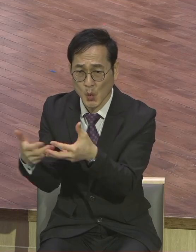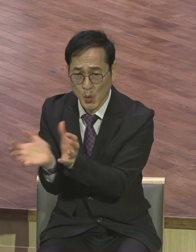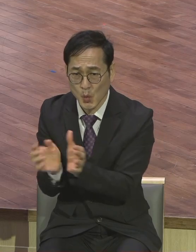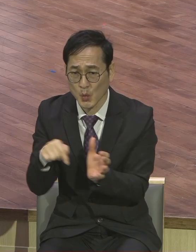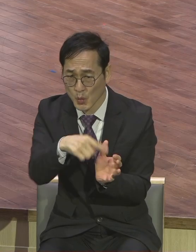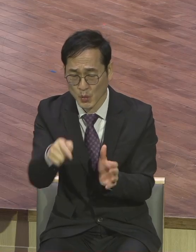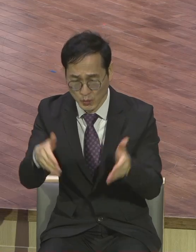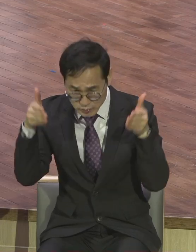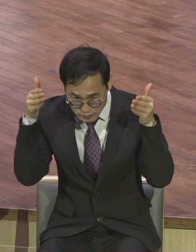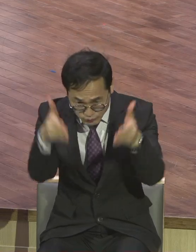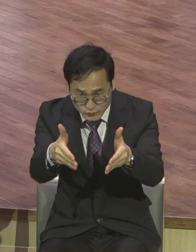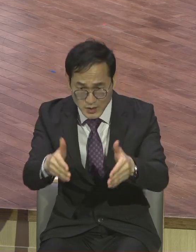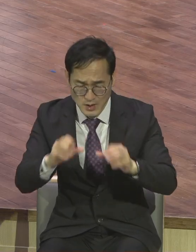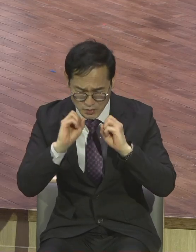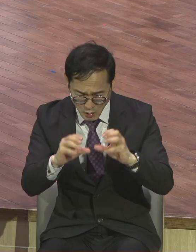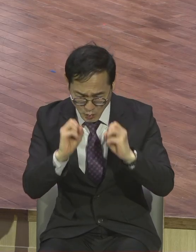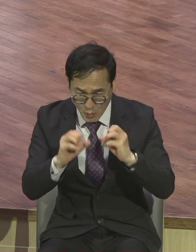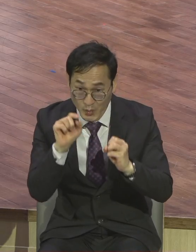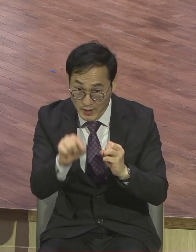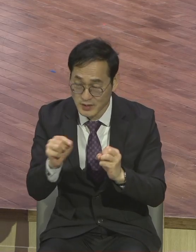하나님의 기뻐하실 성령 공동체다.